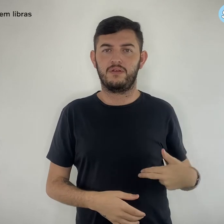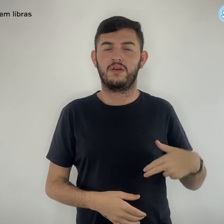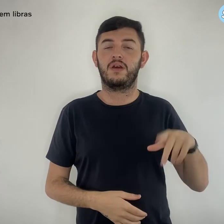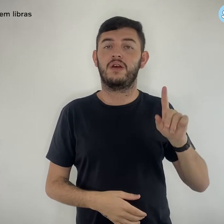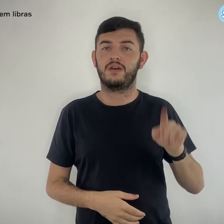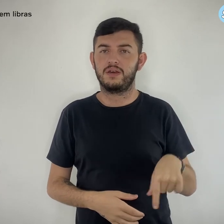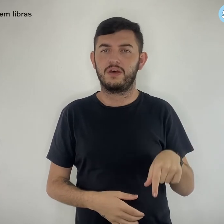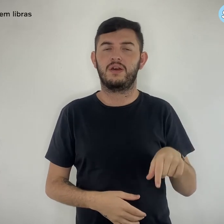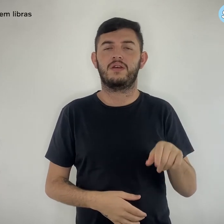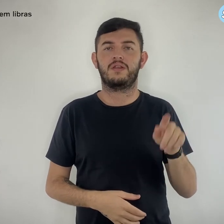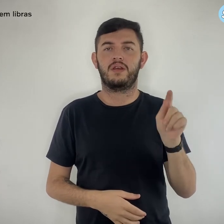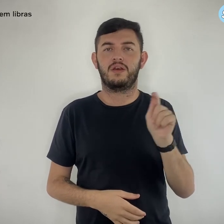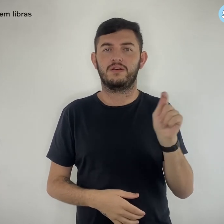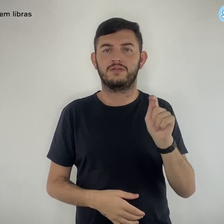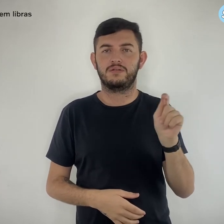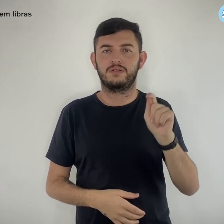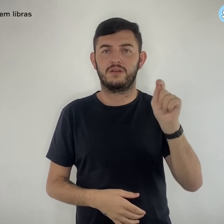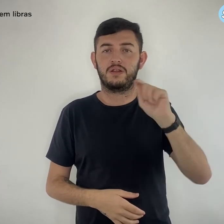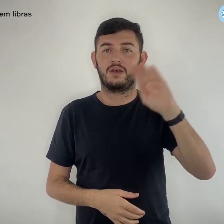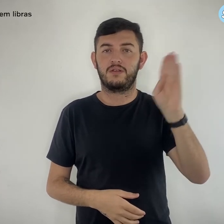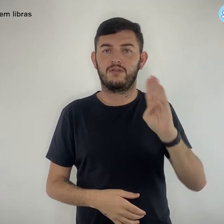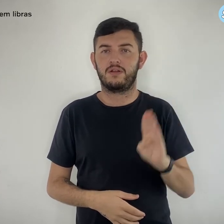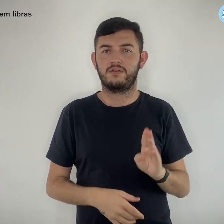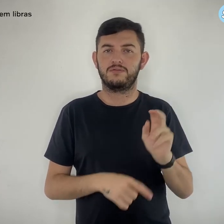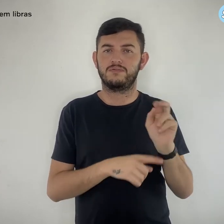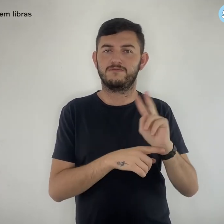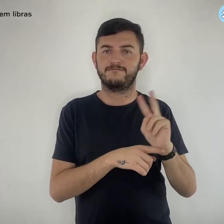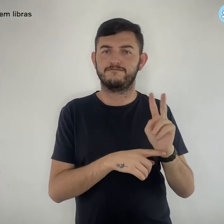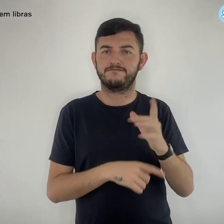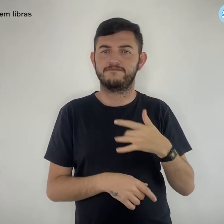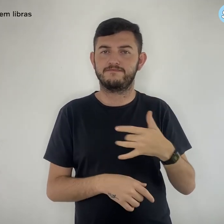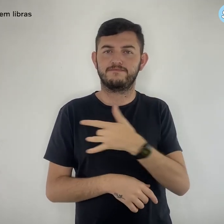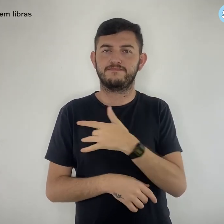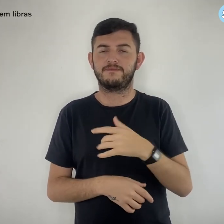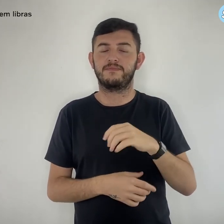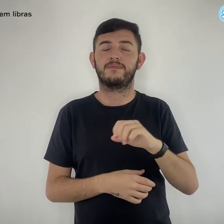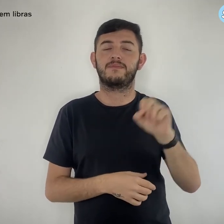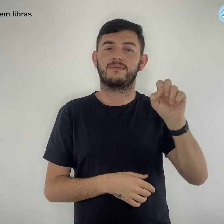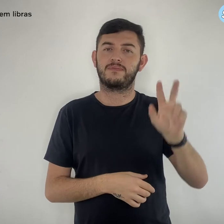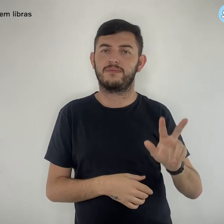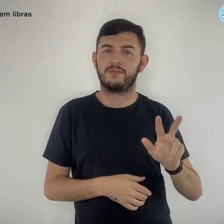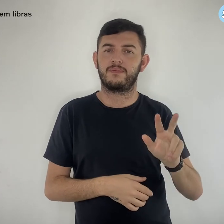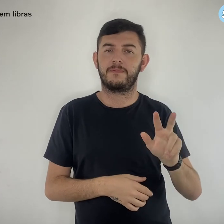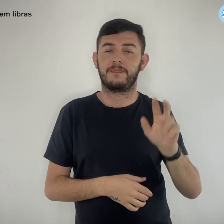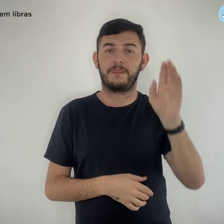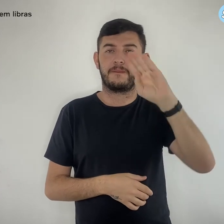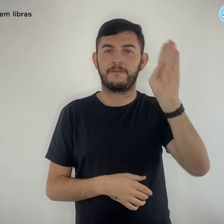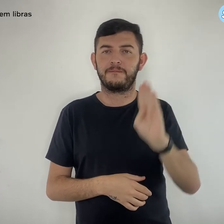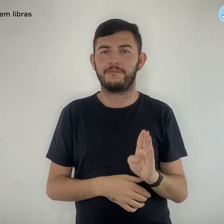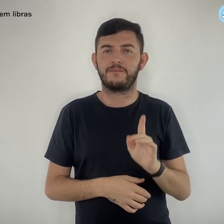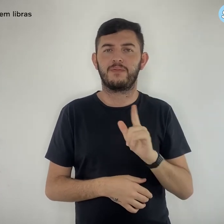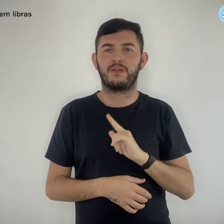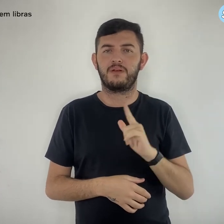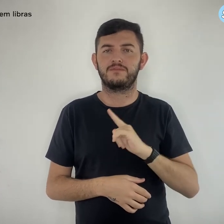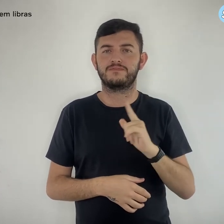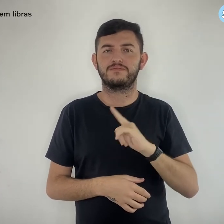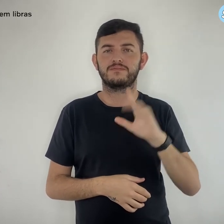Coronavac por parte da Agência Nacional de Vigilância Sanitária, o Brasil colhe frutos